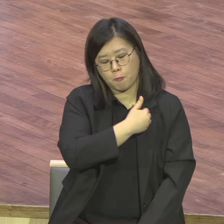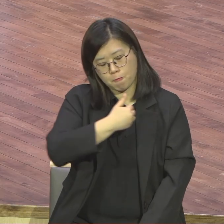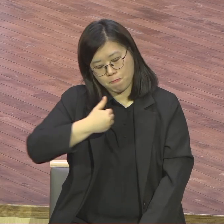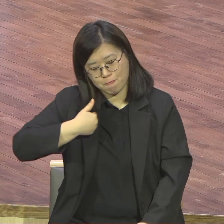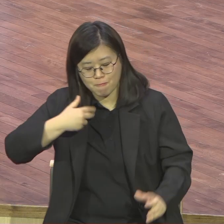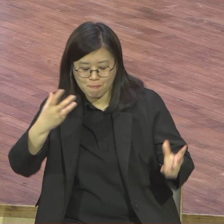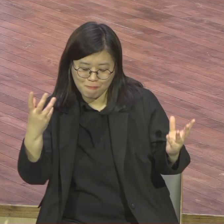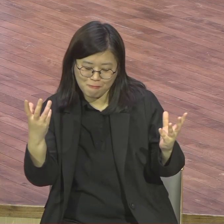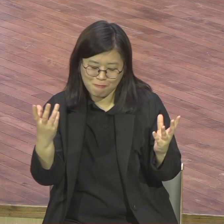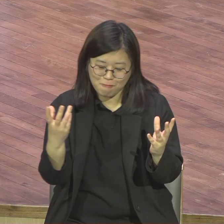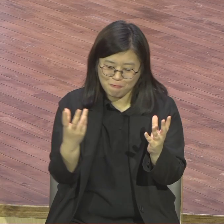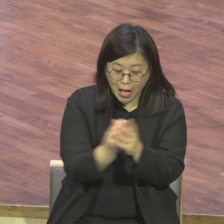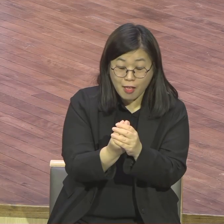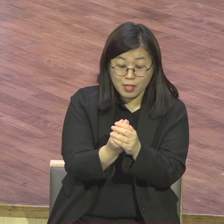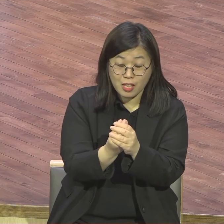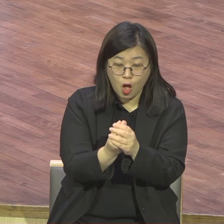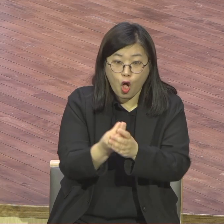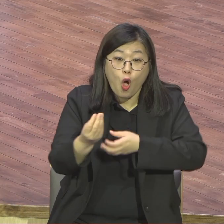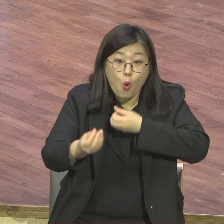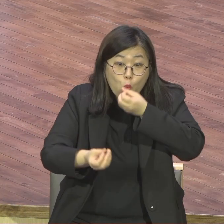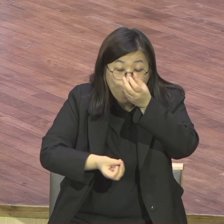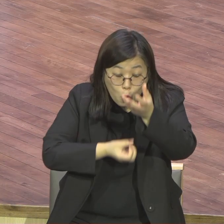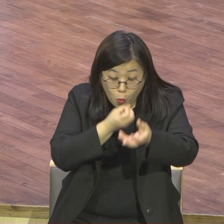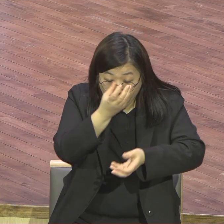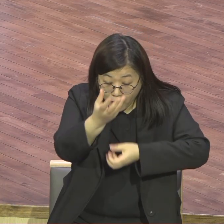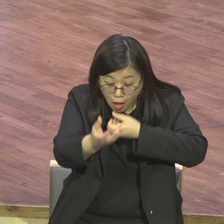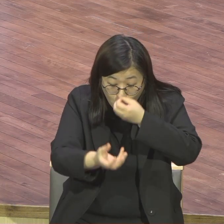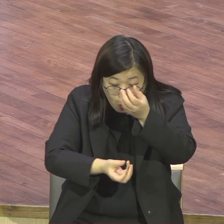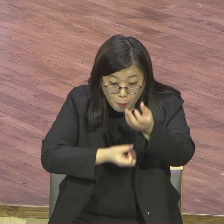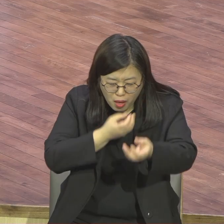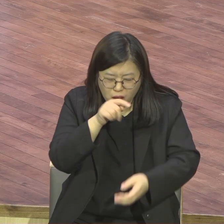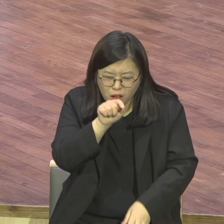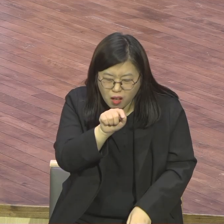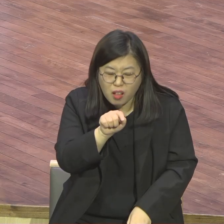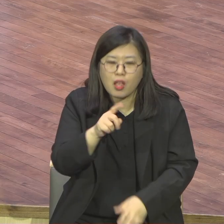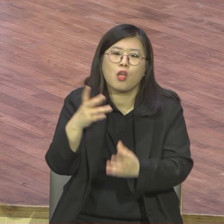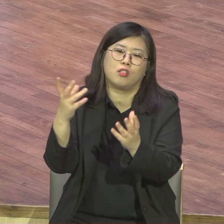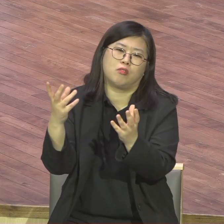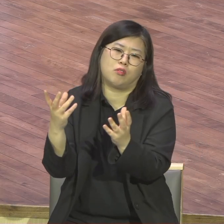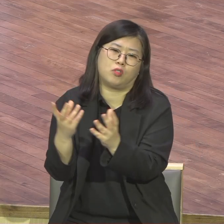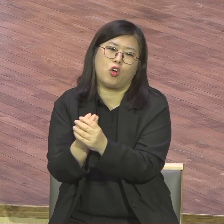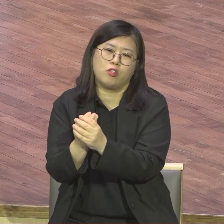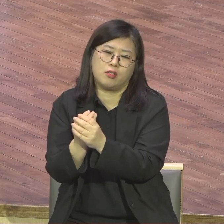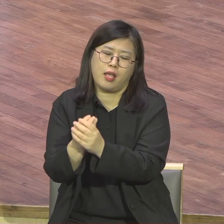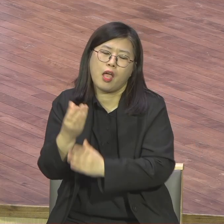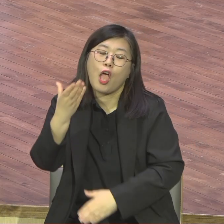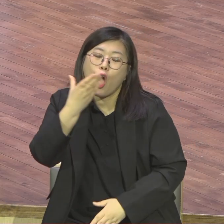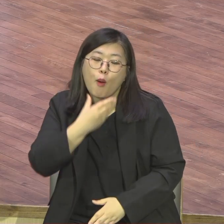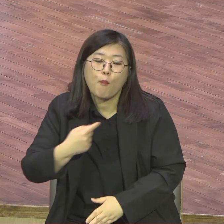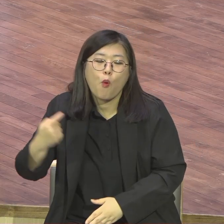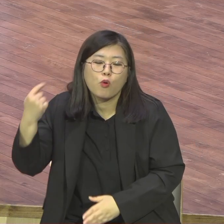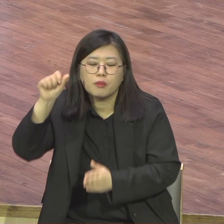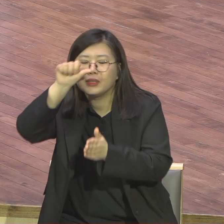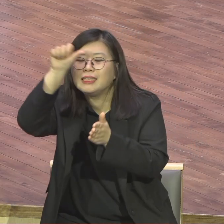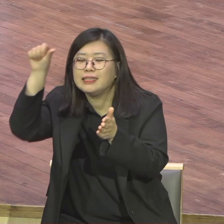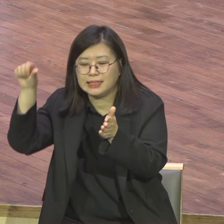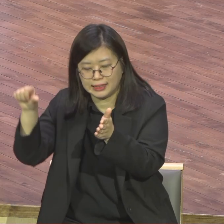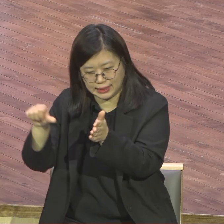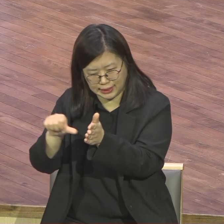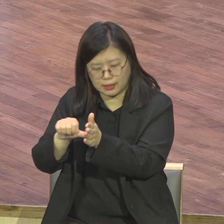인생 그렇게 말하죠. 절대 복음 인생 절대 복음 완전 복음 인생